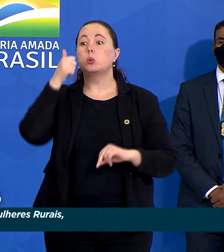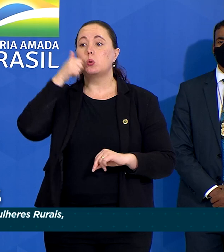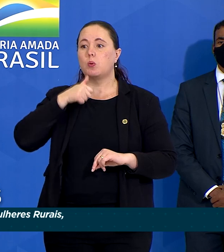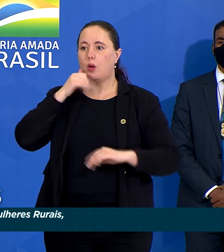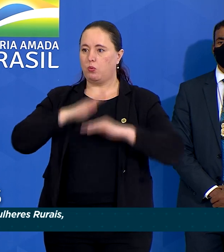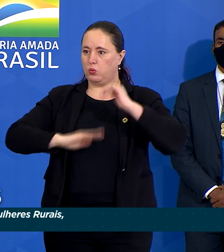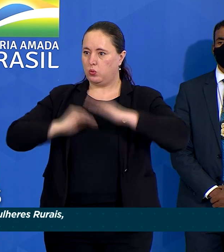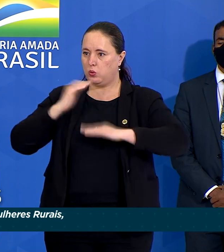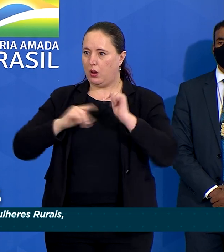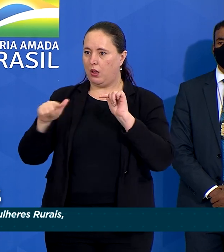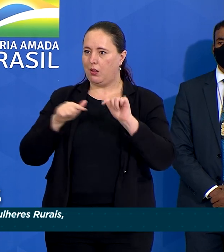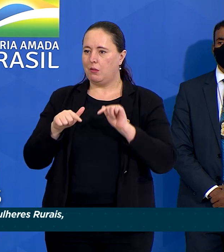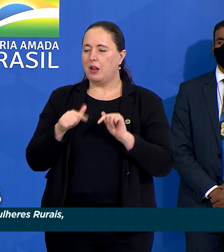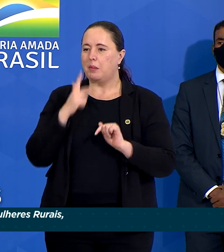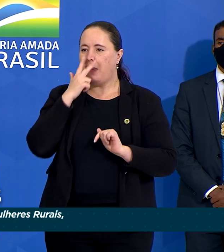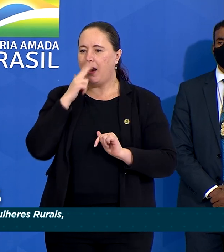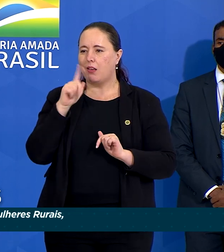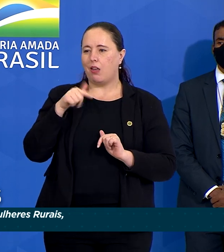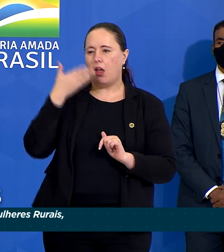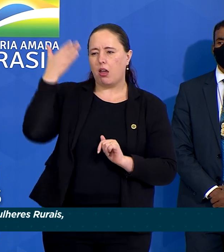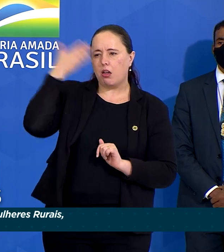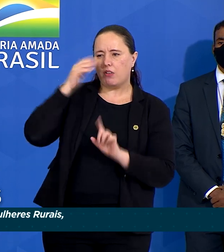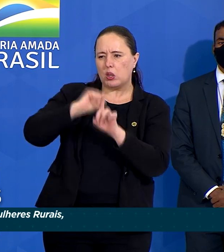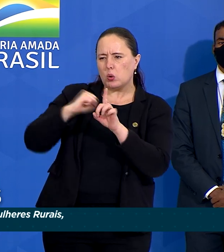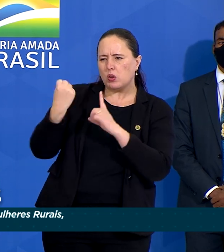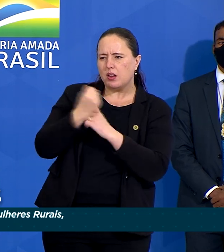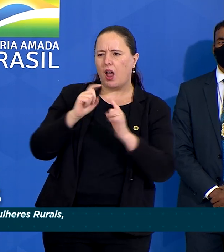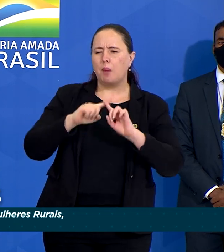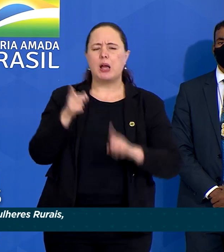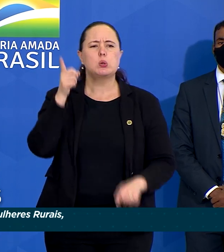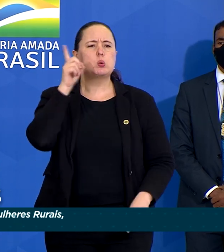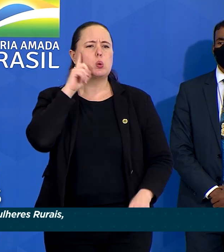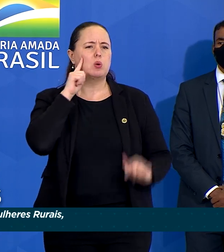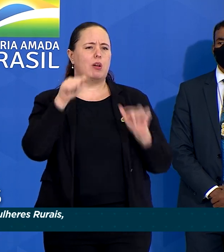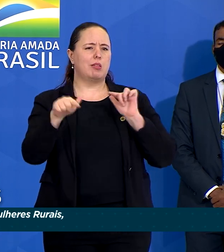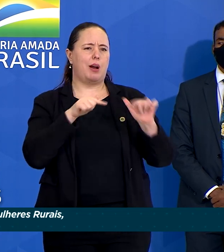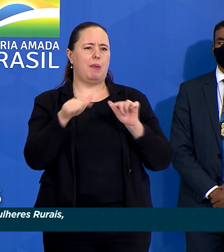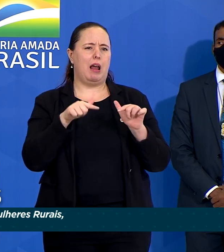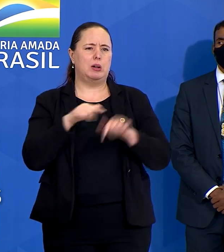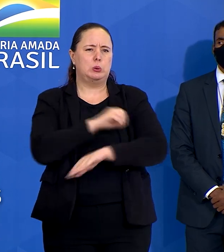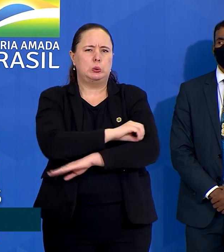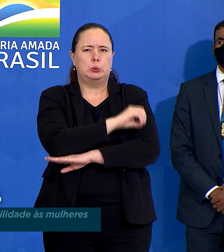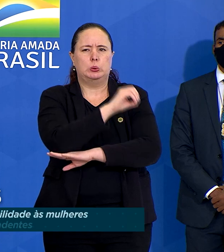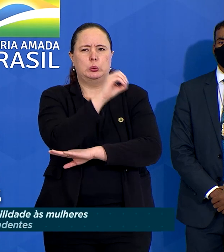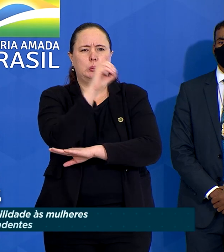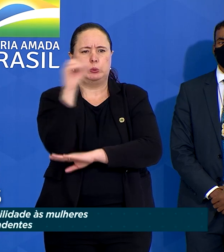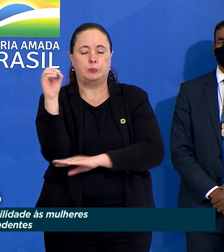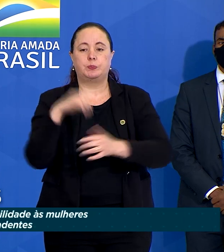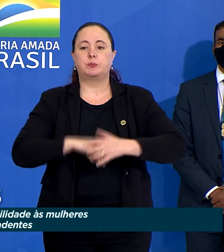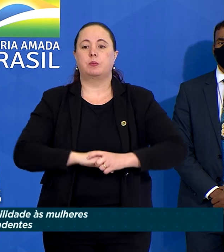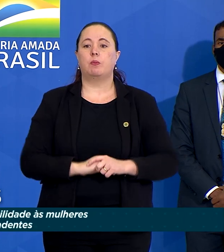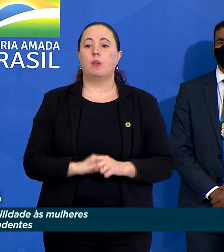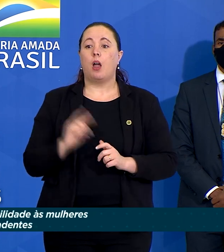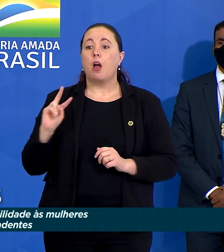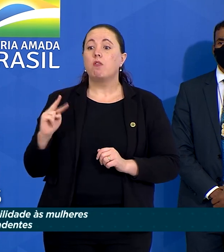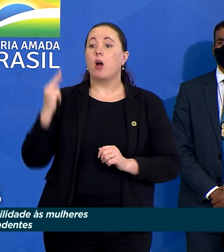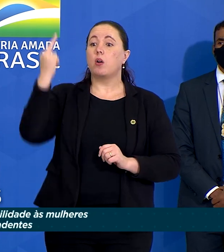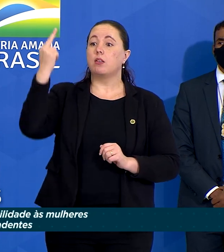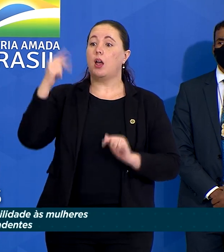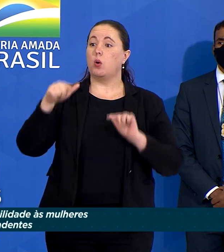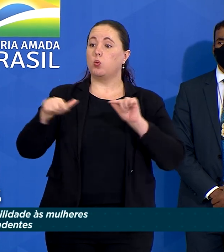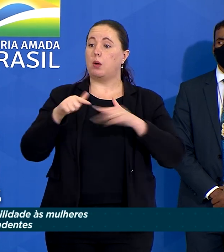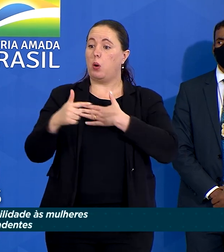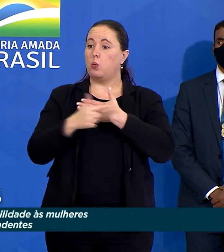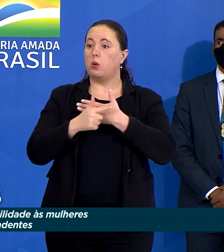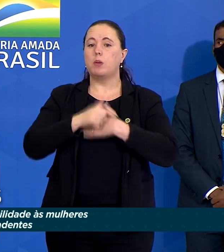que são invisíveis, mas que estão lá todos os dias trabalhando. Valorizar a sua contribuição